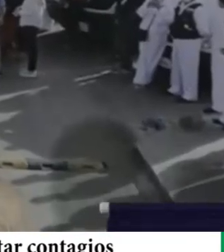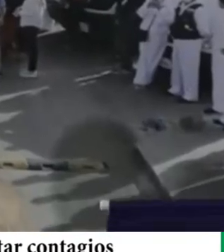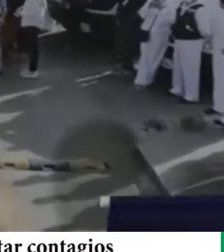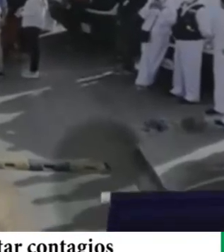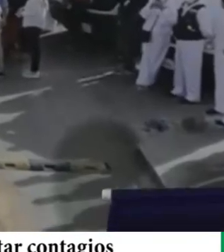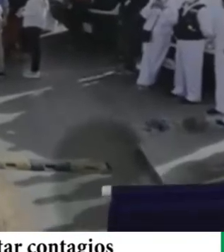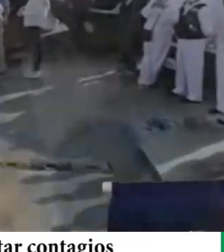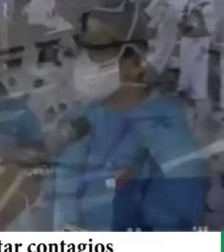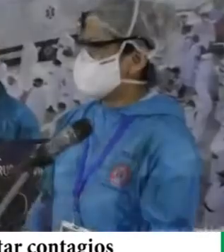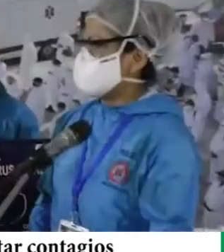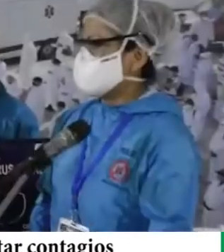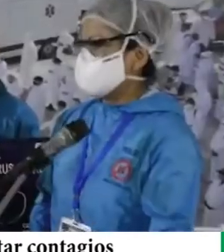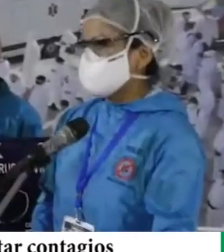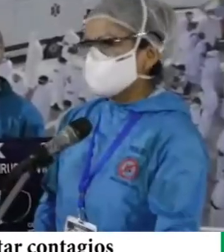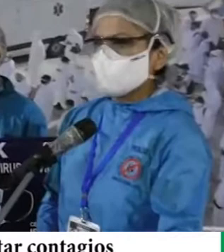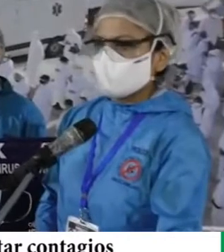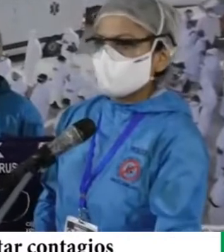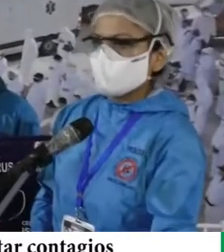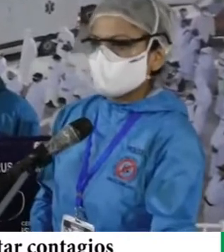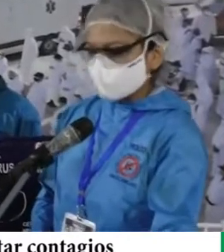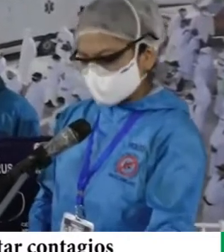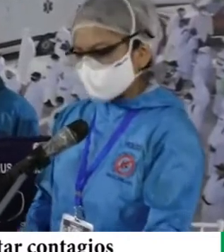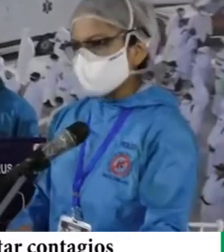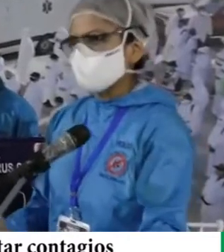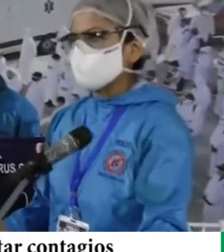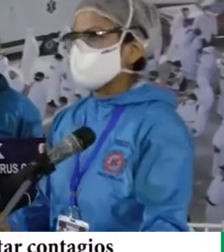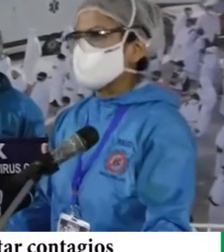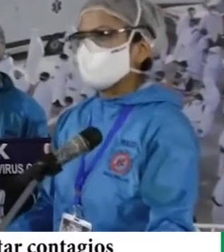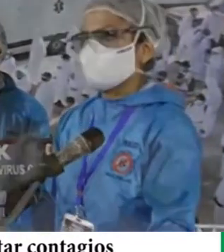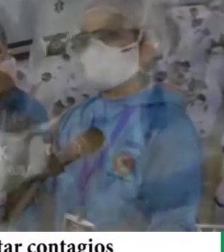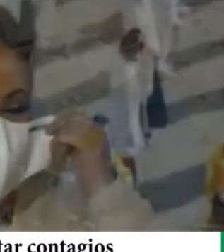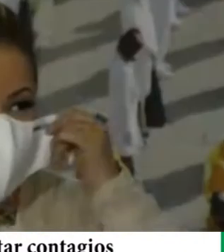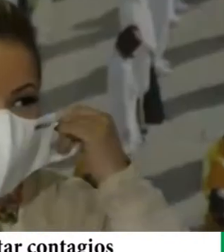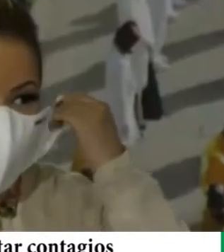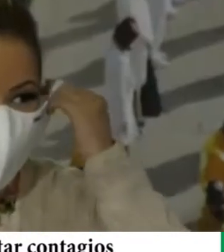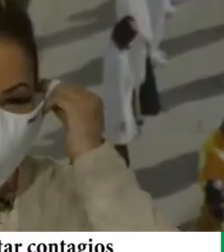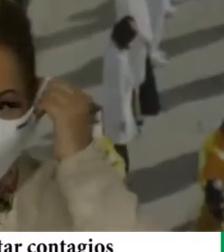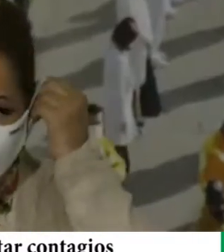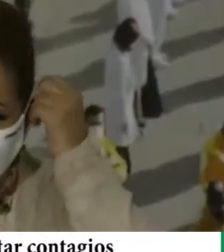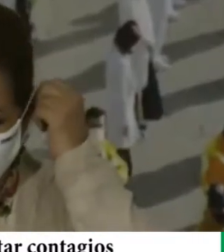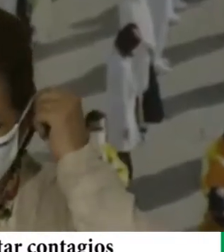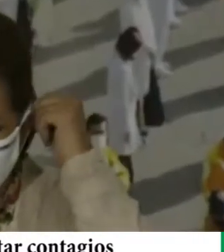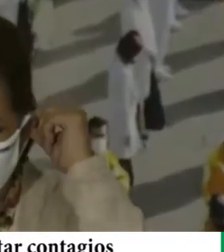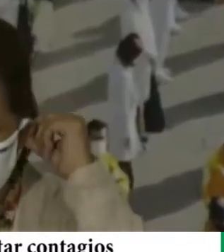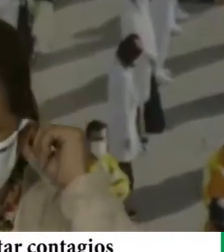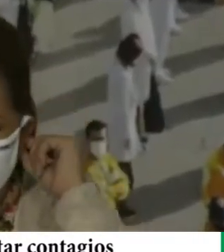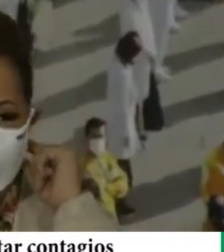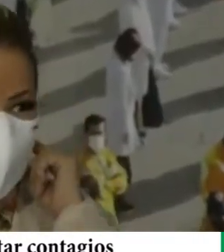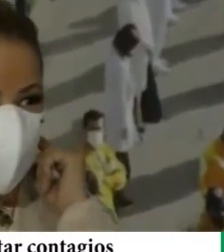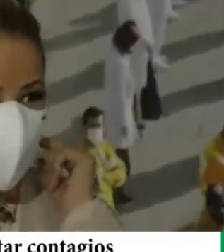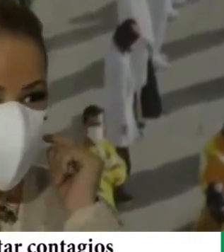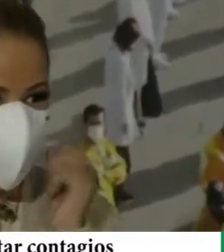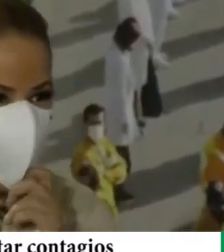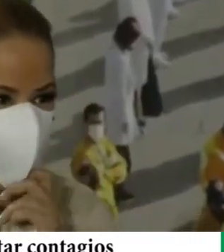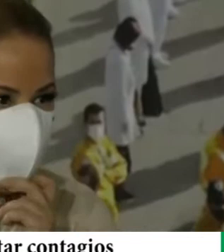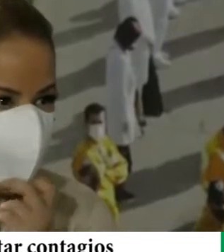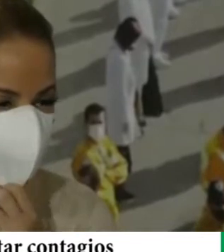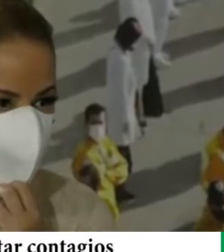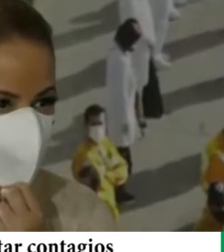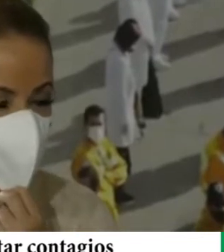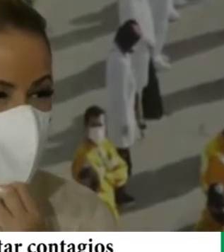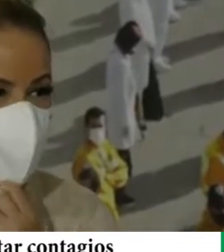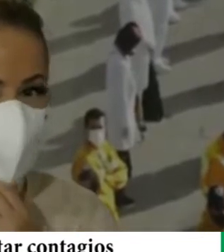proteger a nuestra población. Arquitecta, buenas noches. Nos es grato otorgarles lo que son nuestras mascarillas ProBlock. 600